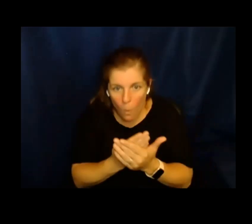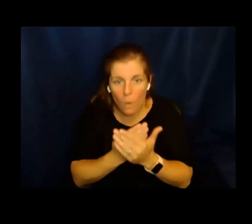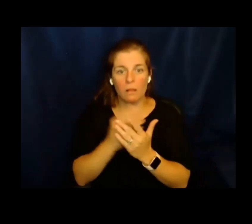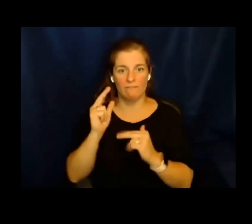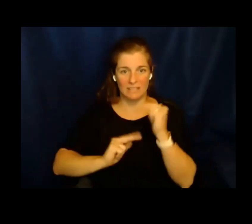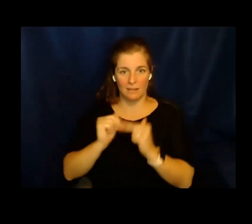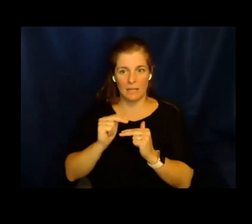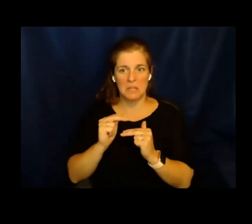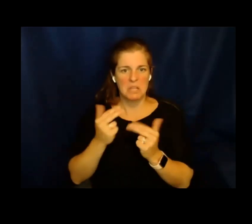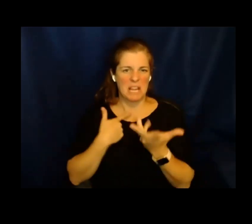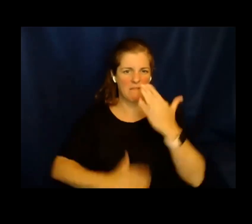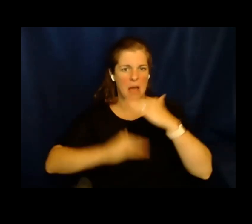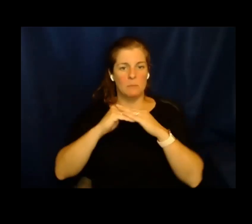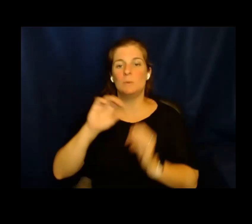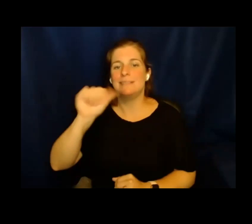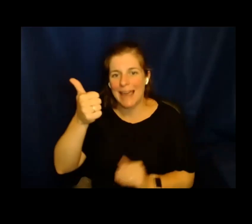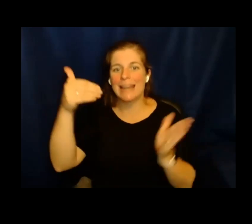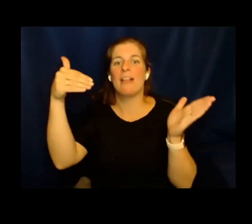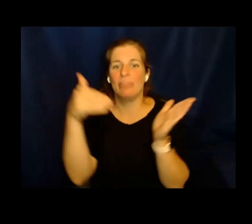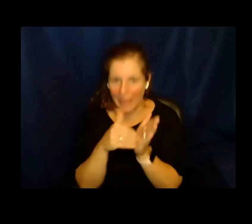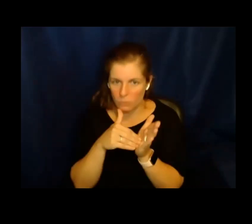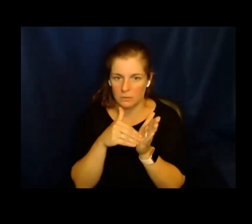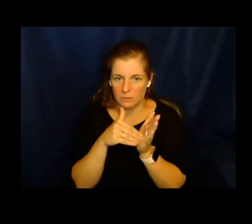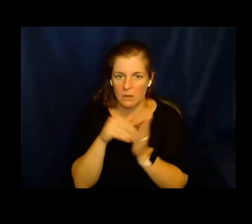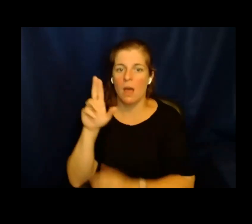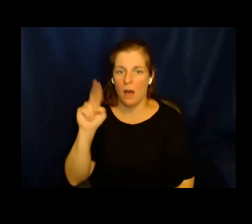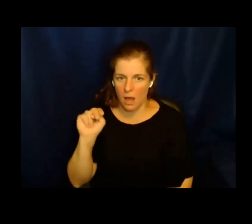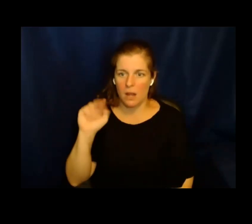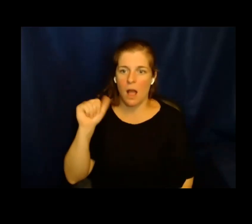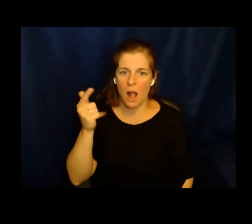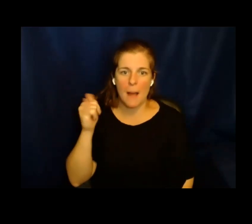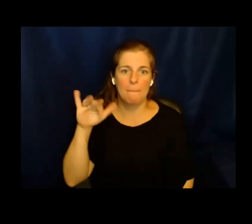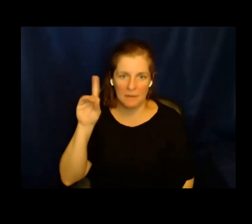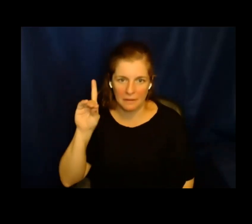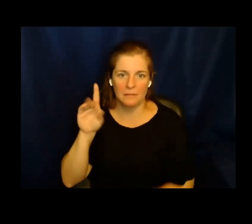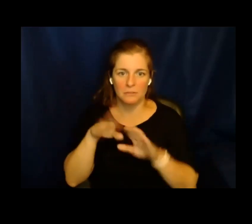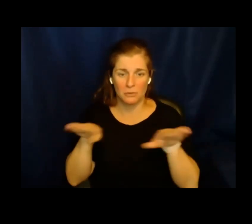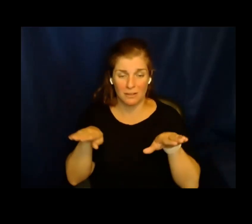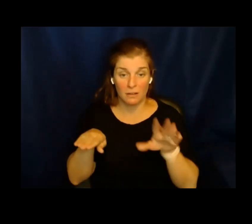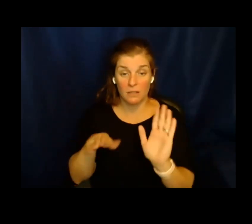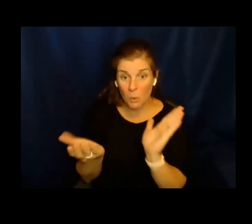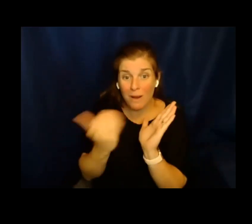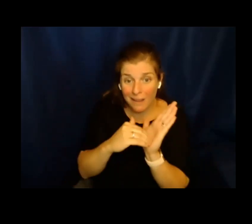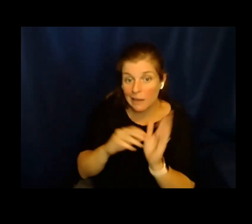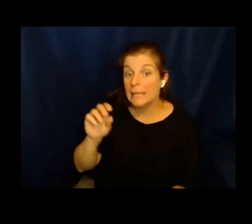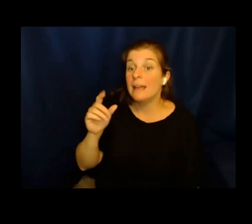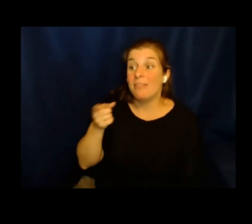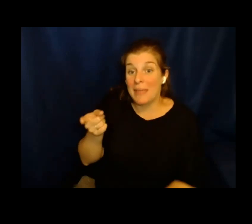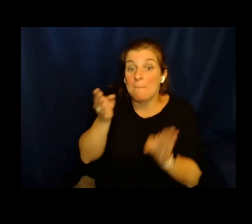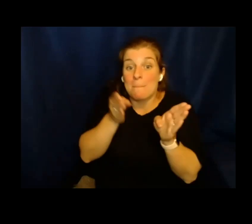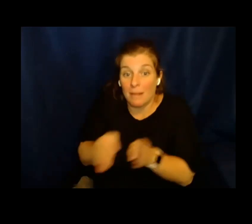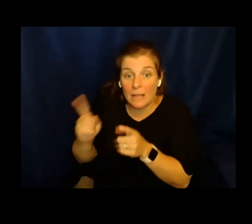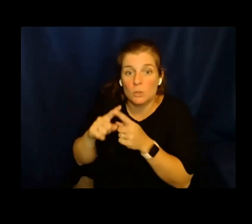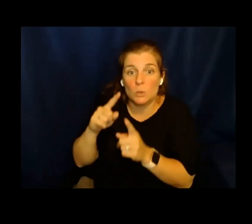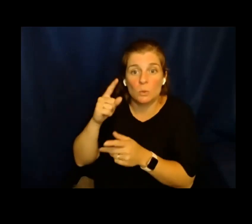iba a supuestamente albergar a 10,000 chicos no acompañados. O sea, tenían como planes de tener